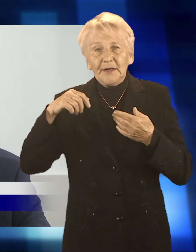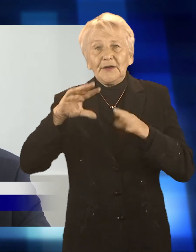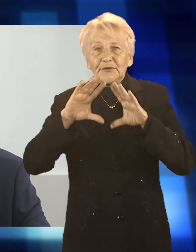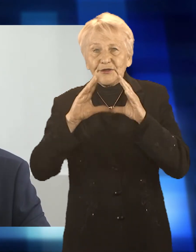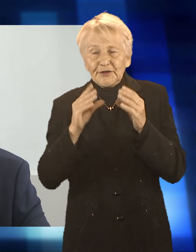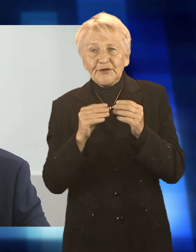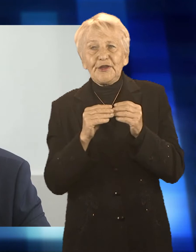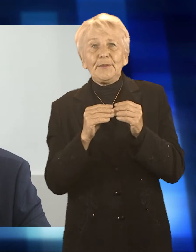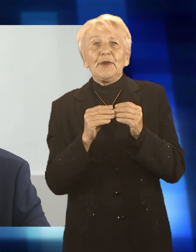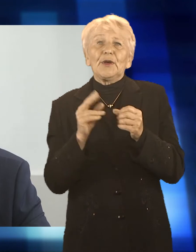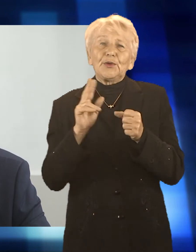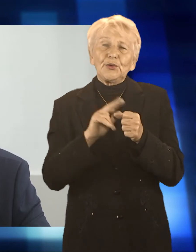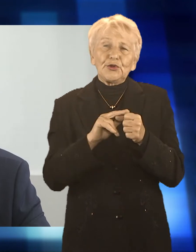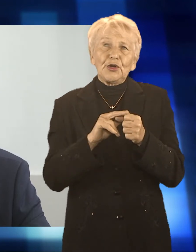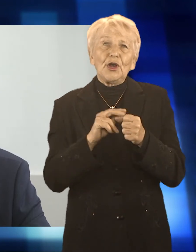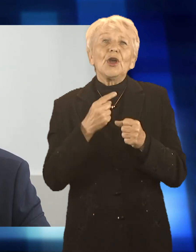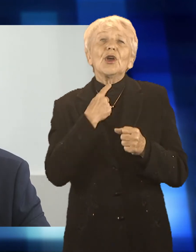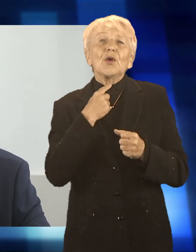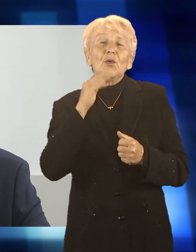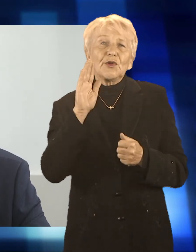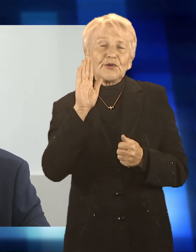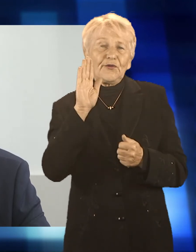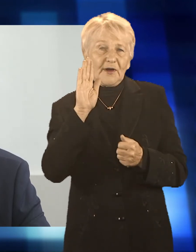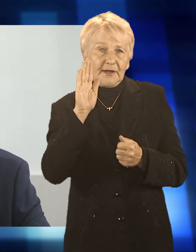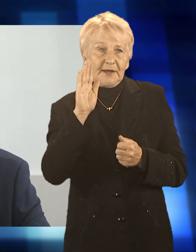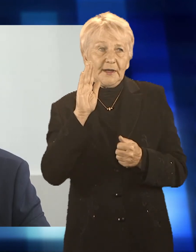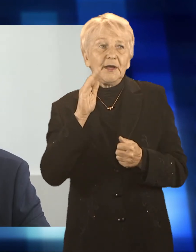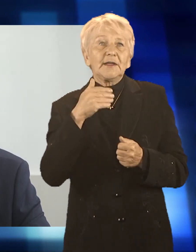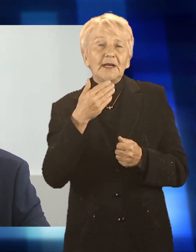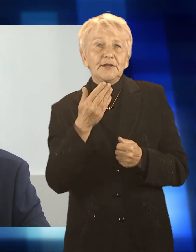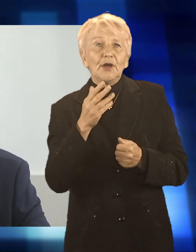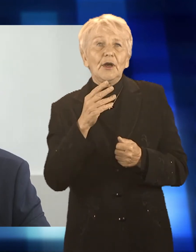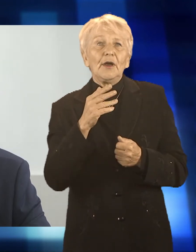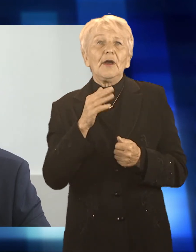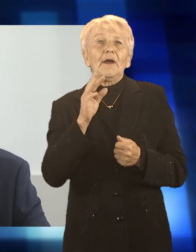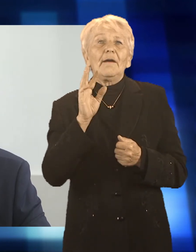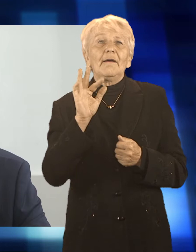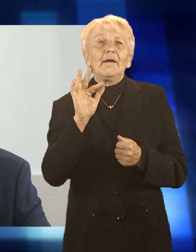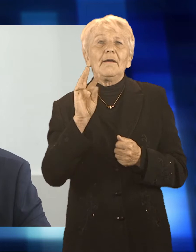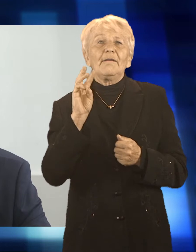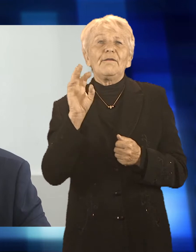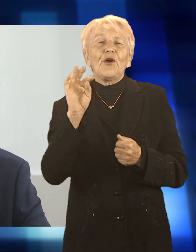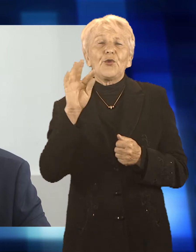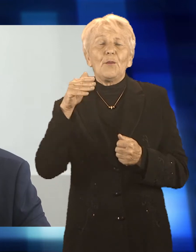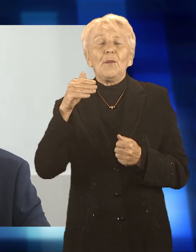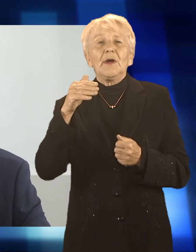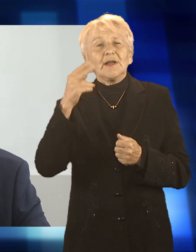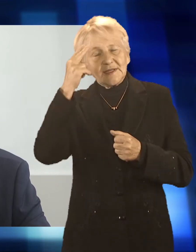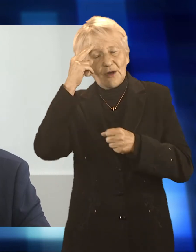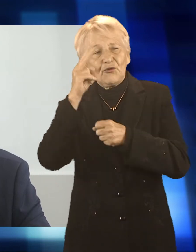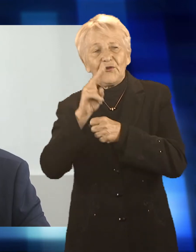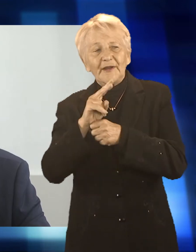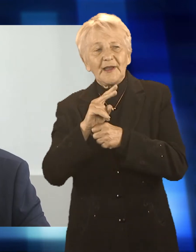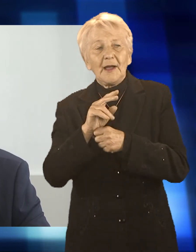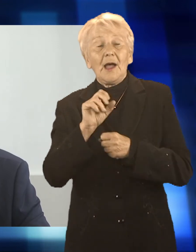paniom i panom radnym, którzy postanowili mi go udzielić. Natomiast głosy wstrzymujące